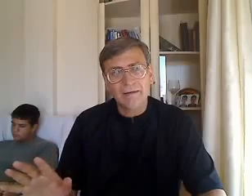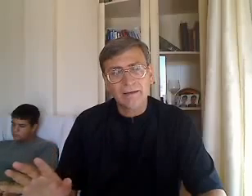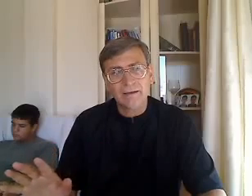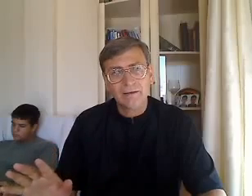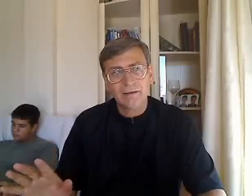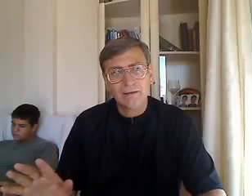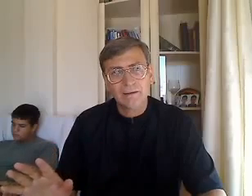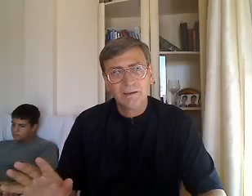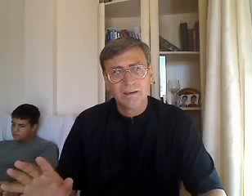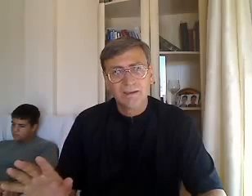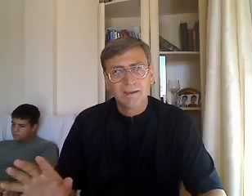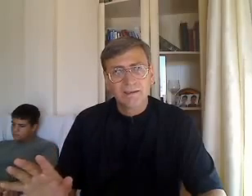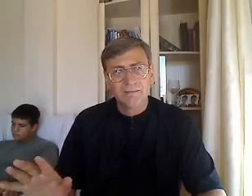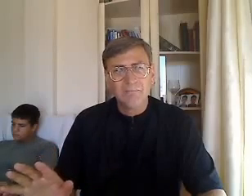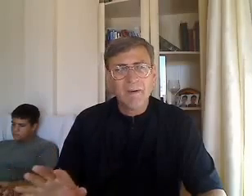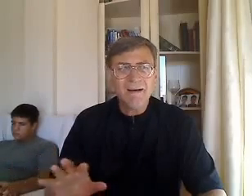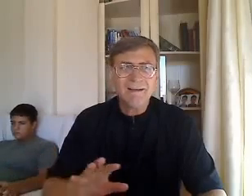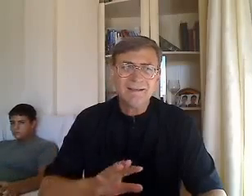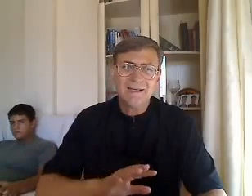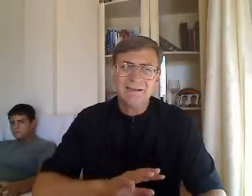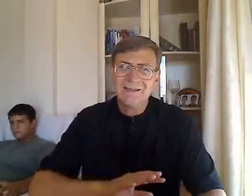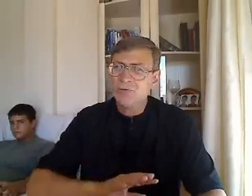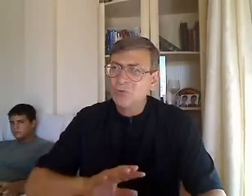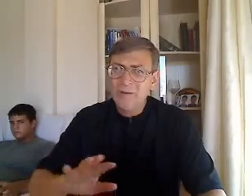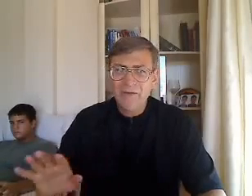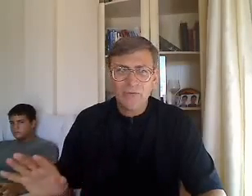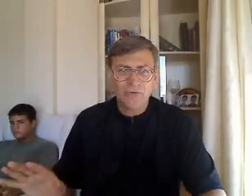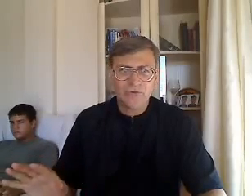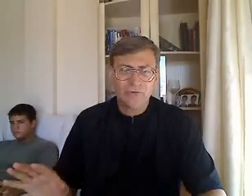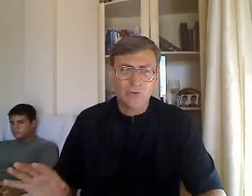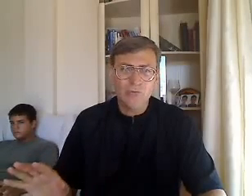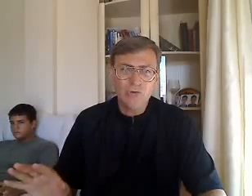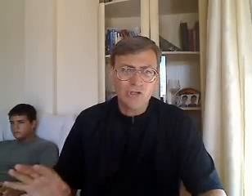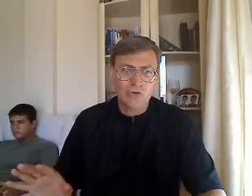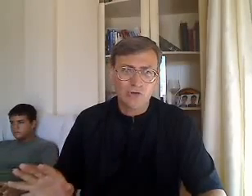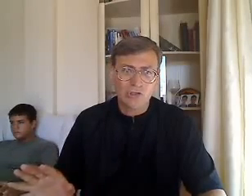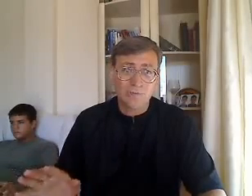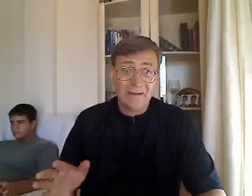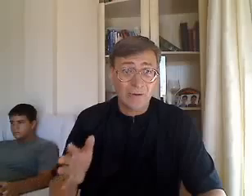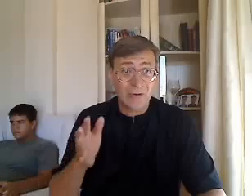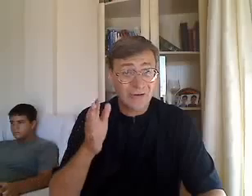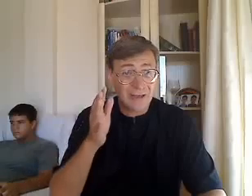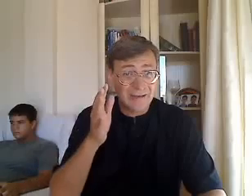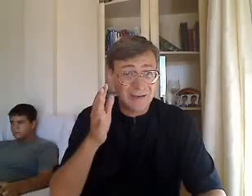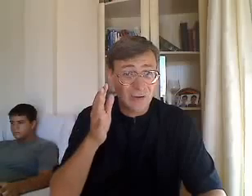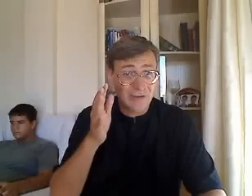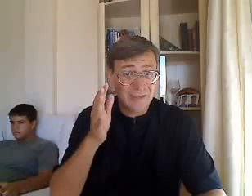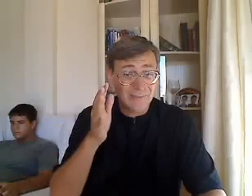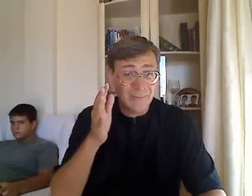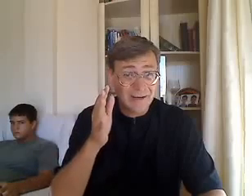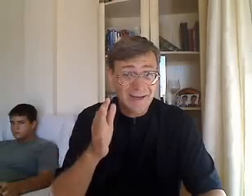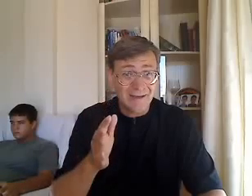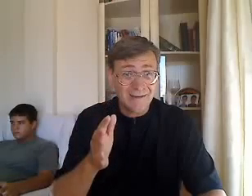Marta. Marta se ha disturbado con muchas cosas, pero el Señor dice, María